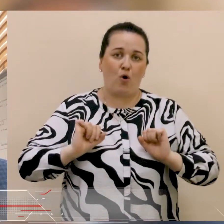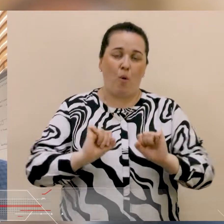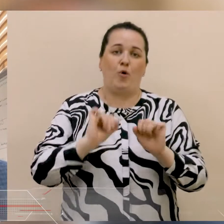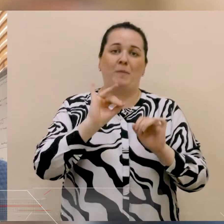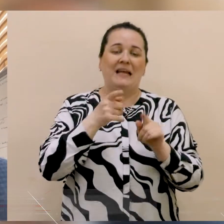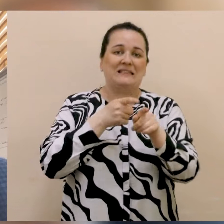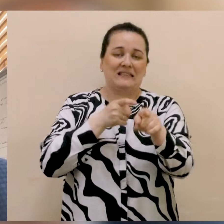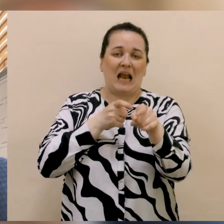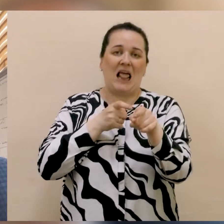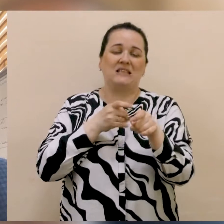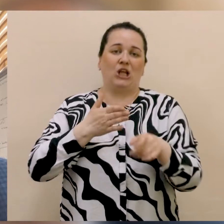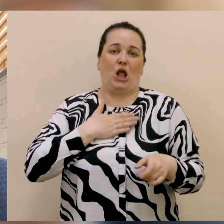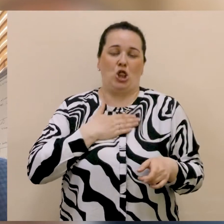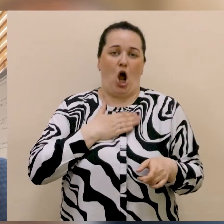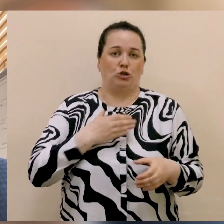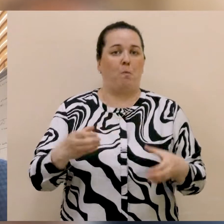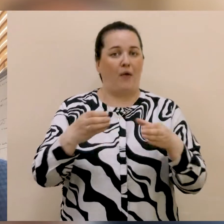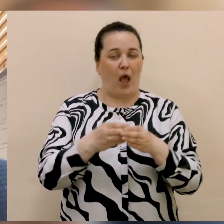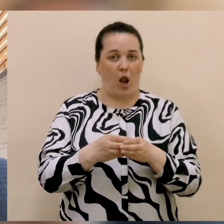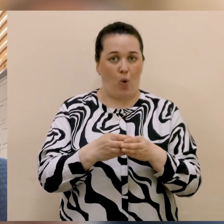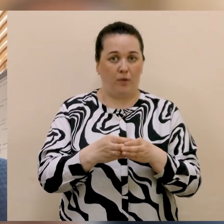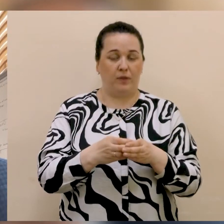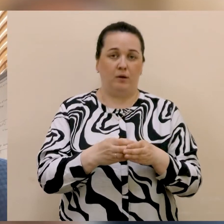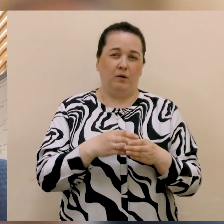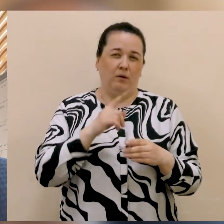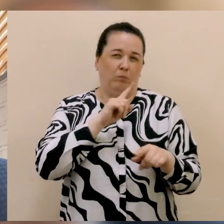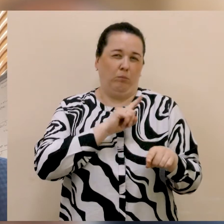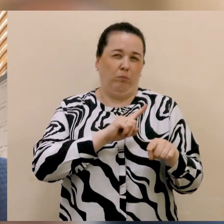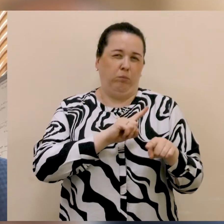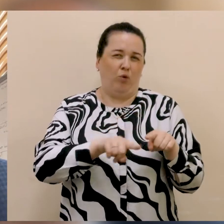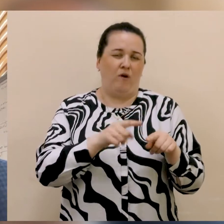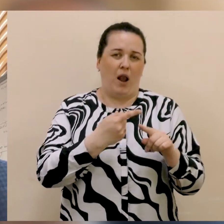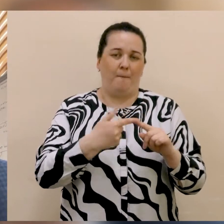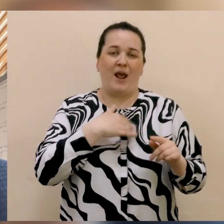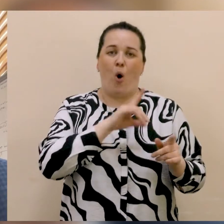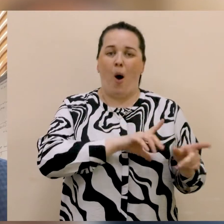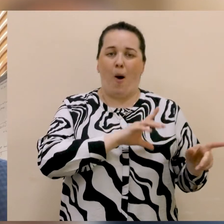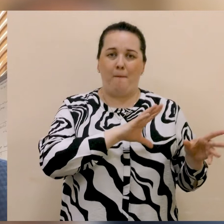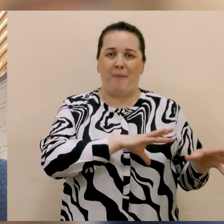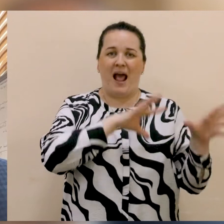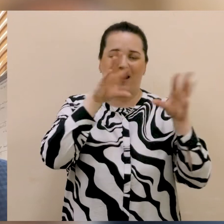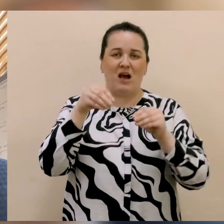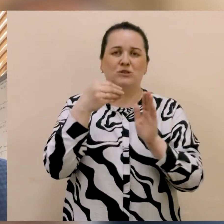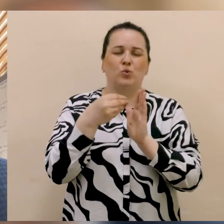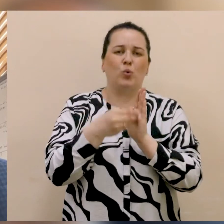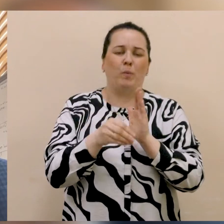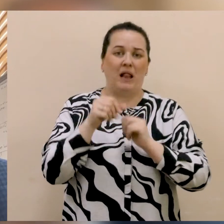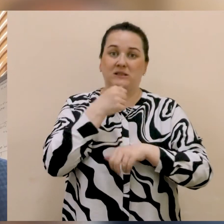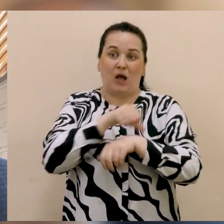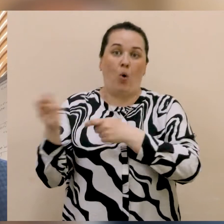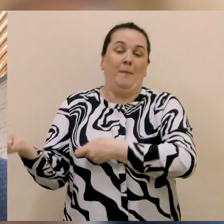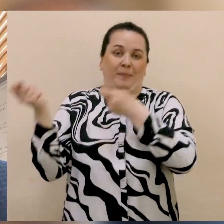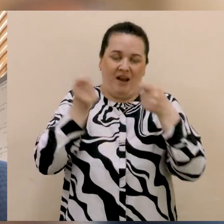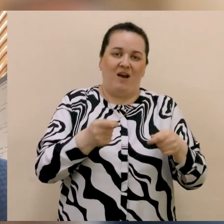стрілецький наш батальйон, буквально ми його перевезли, купили за кордон,